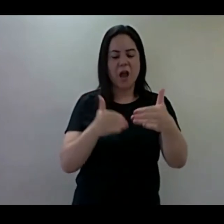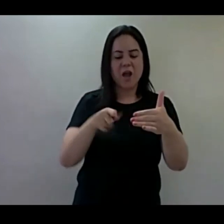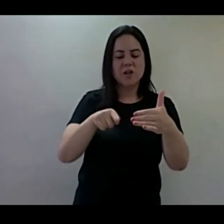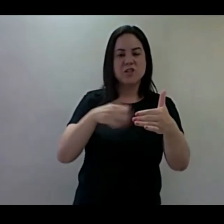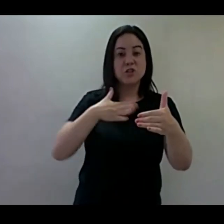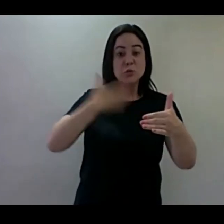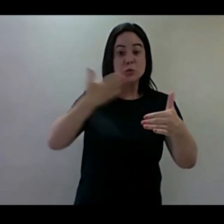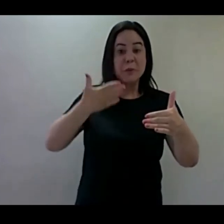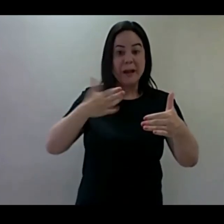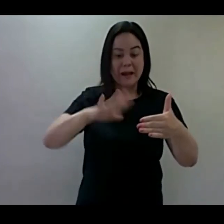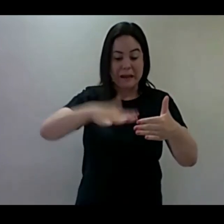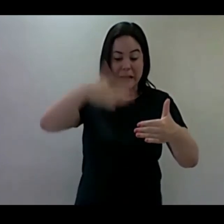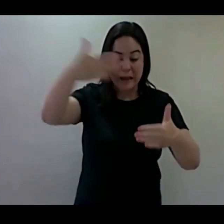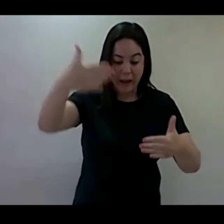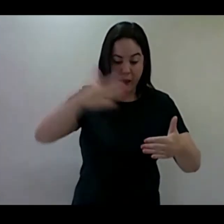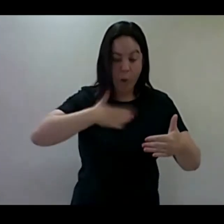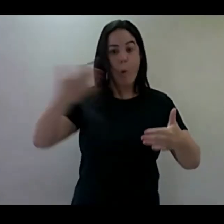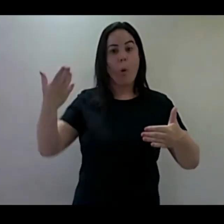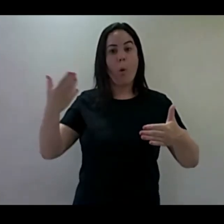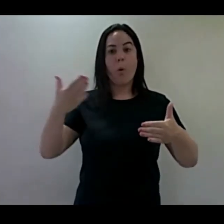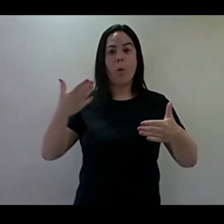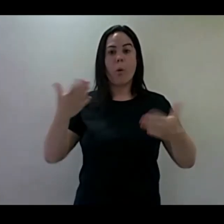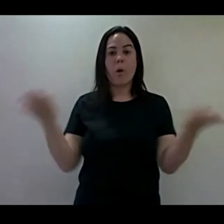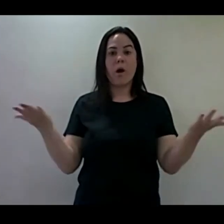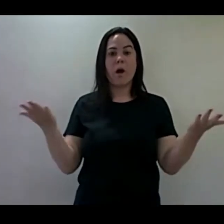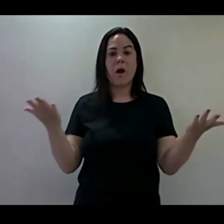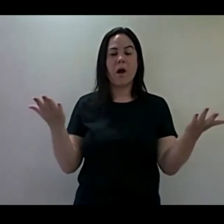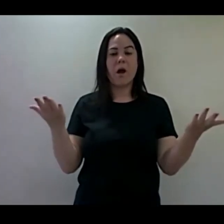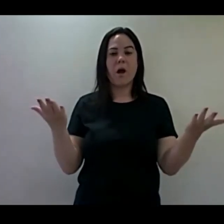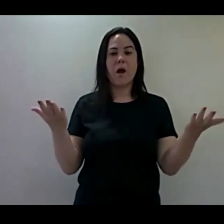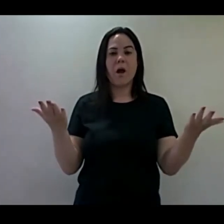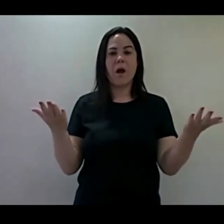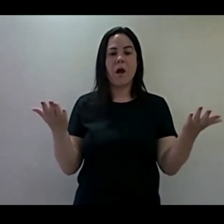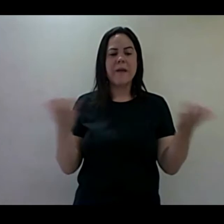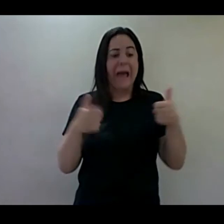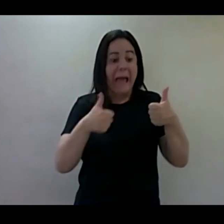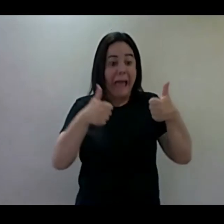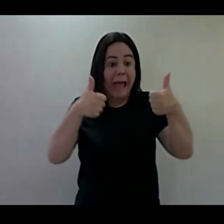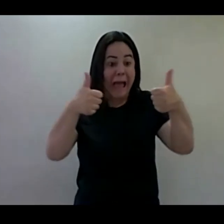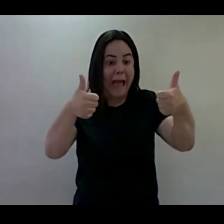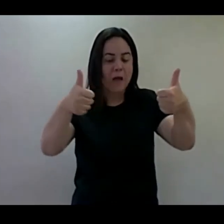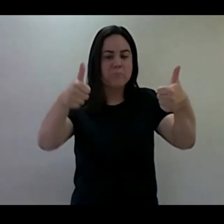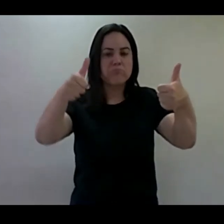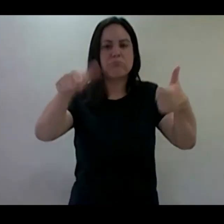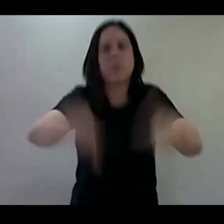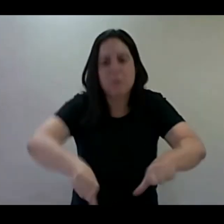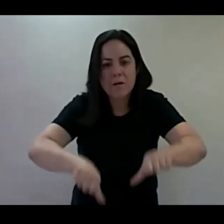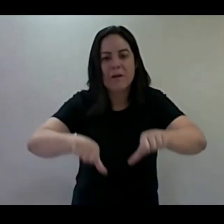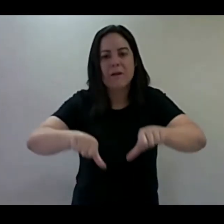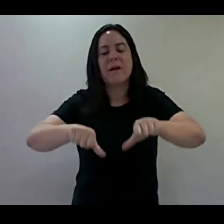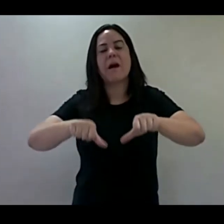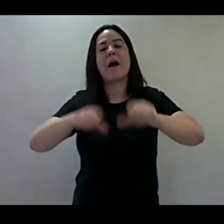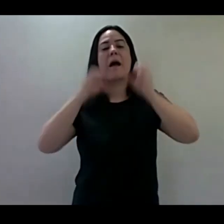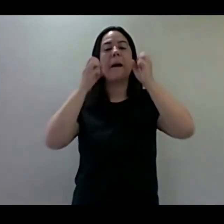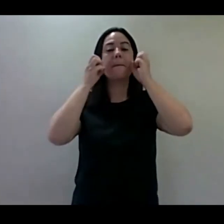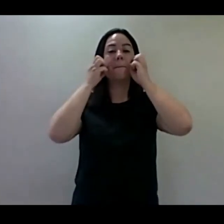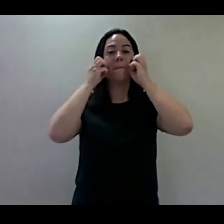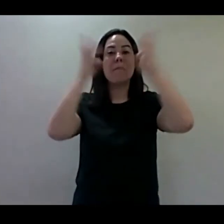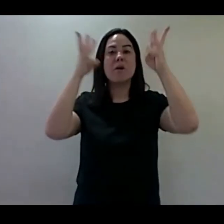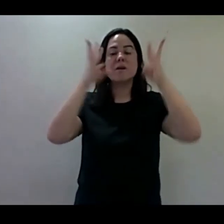enrola, tudo fica ruim, e aí Moisés foge. Quando ele foge, ele deixa tudo para trás,